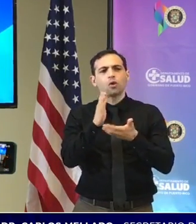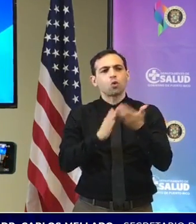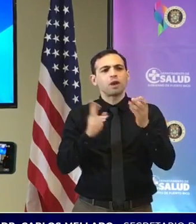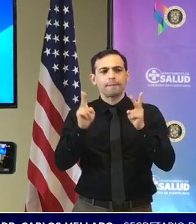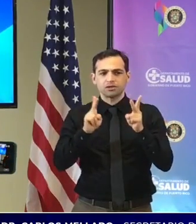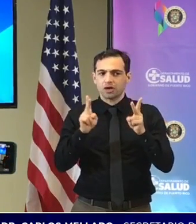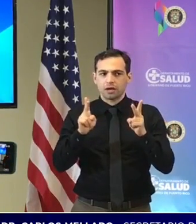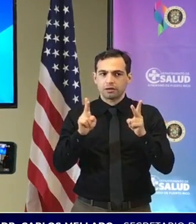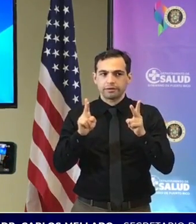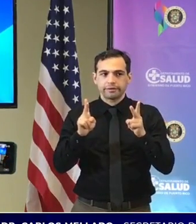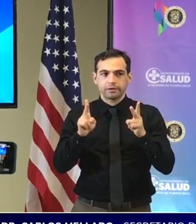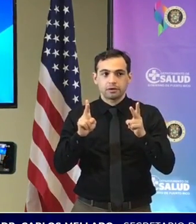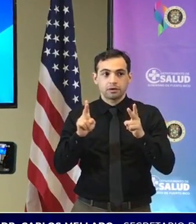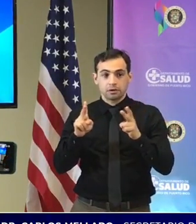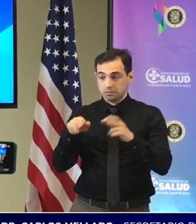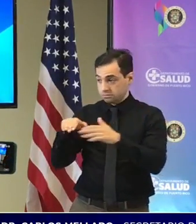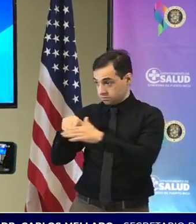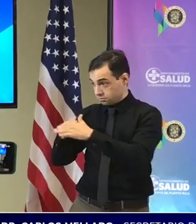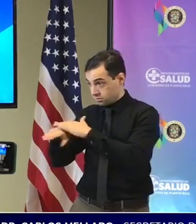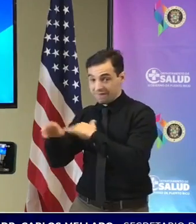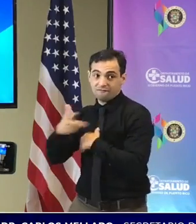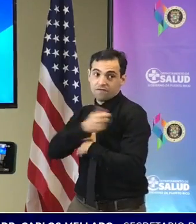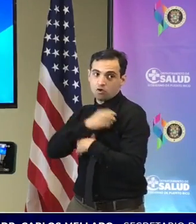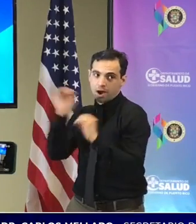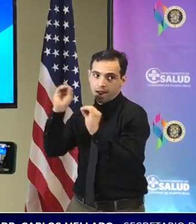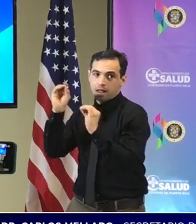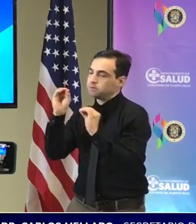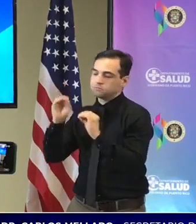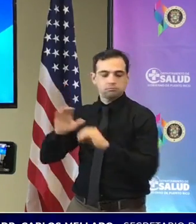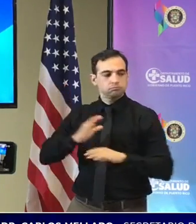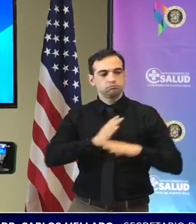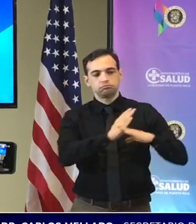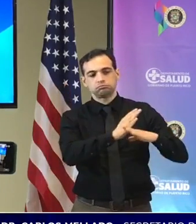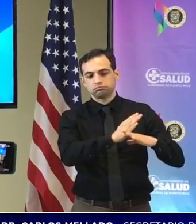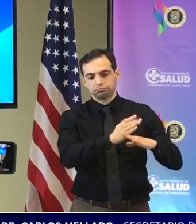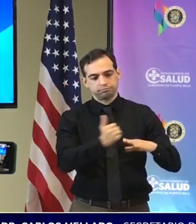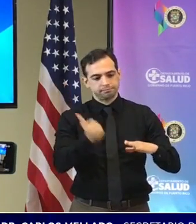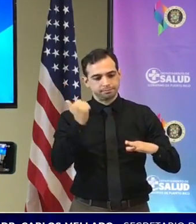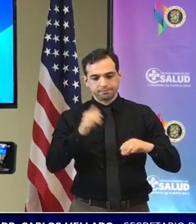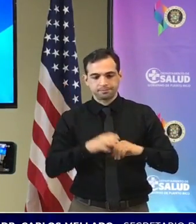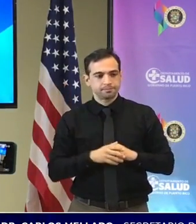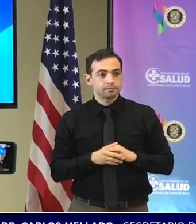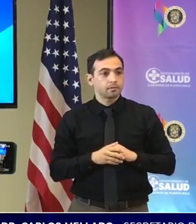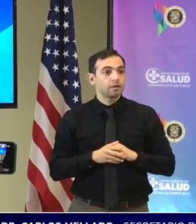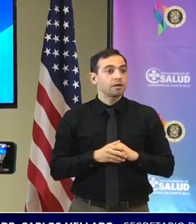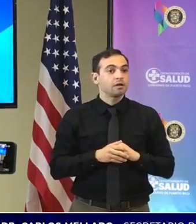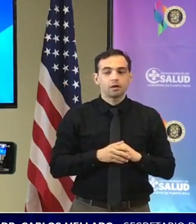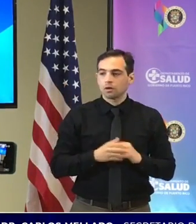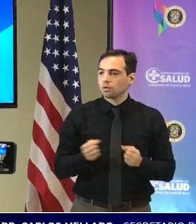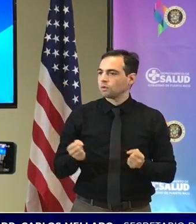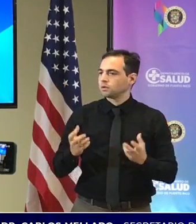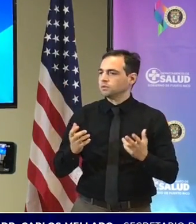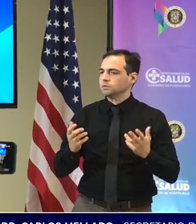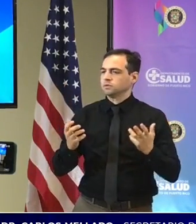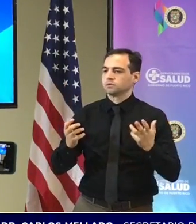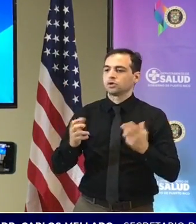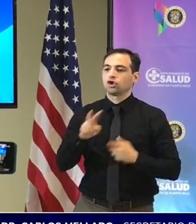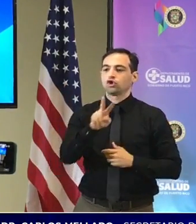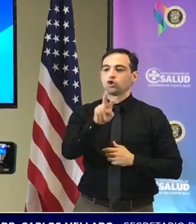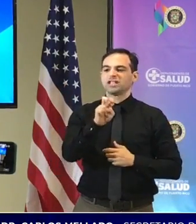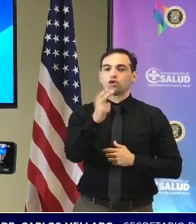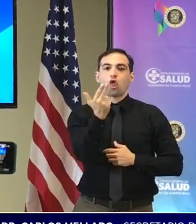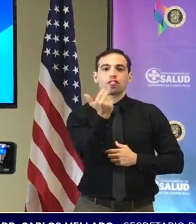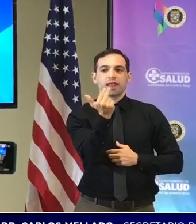vacunas que no se dejaron entrar se dieron 213 boletos por la utilización de mascarilla también quiero